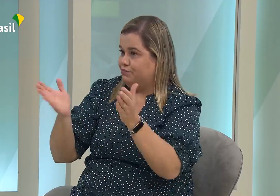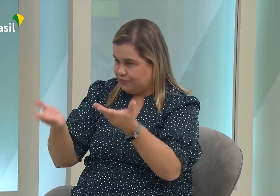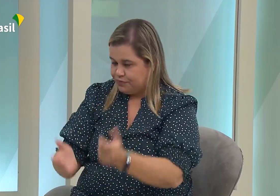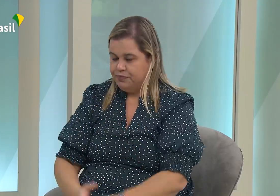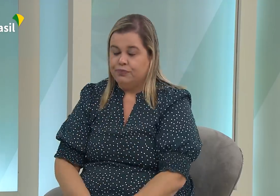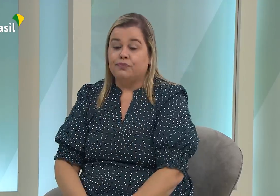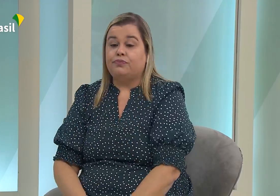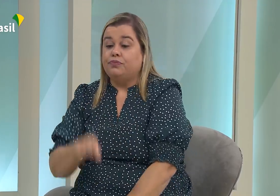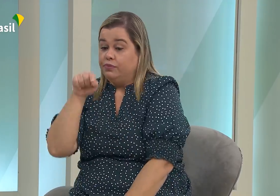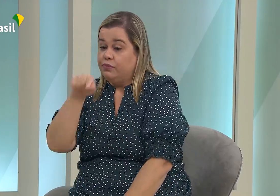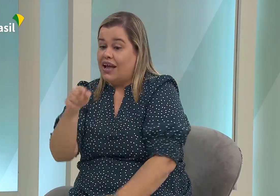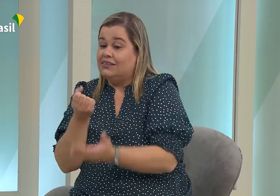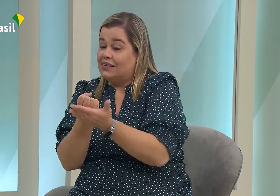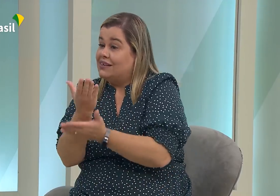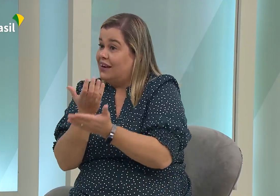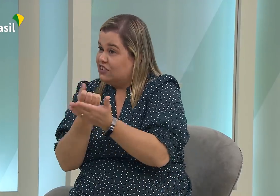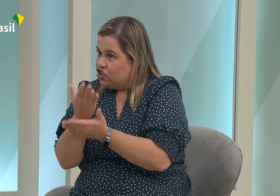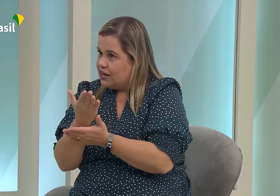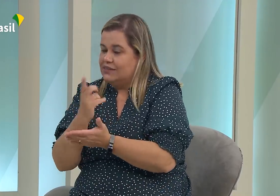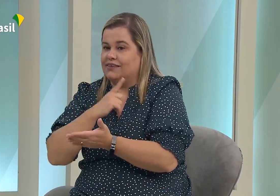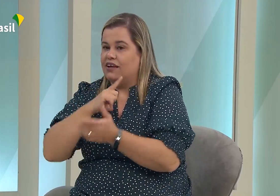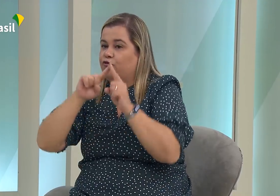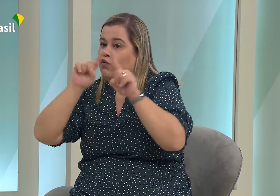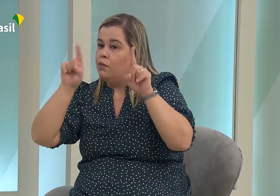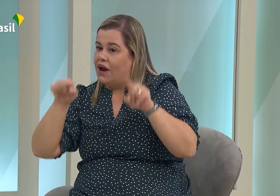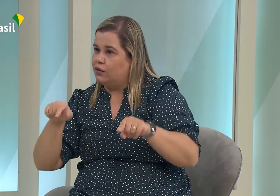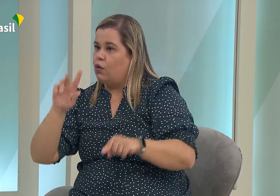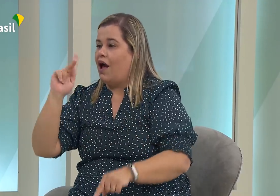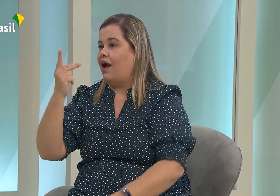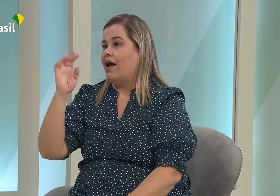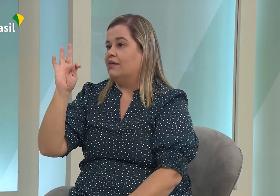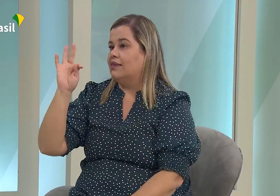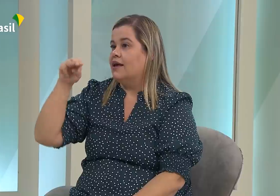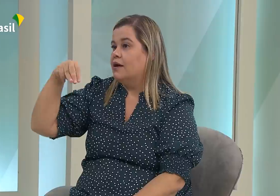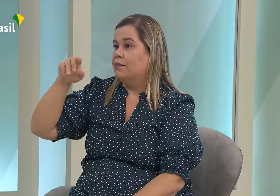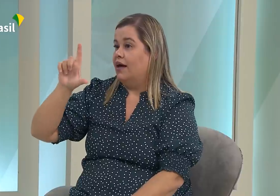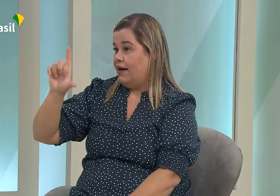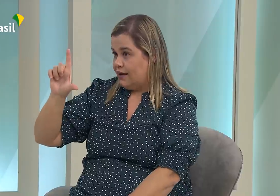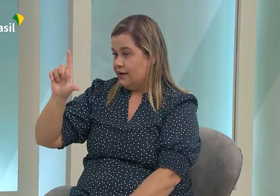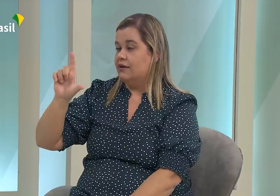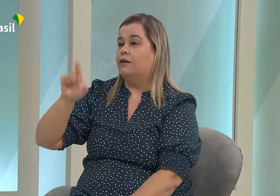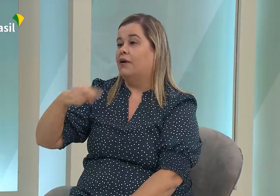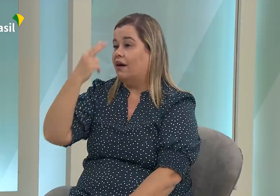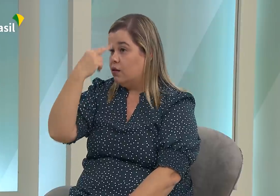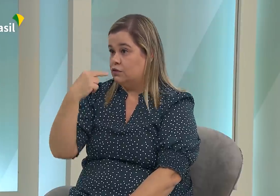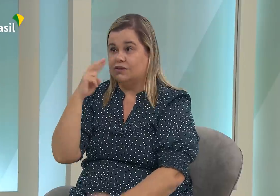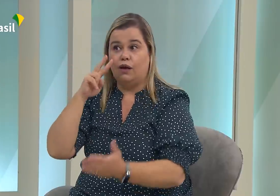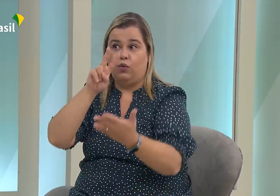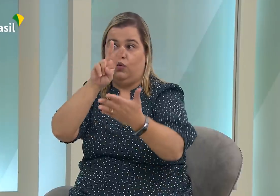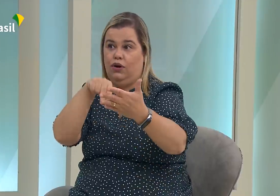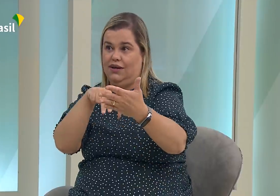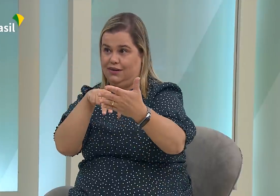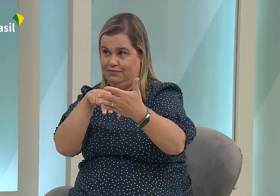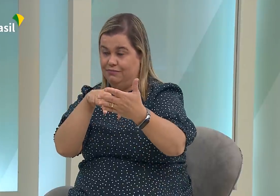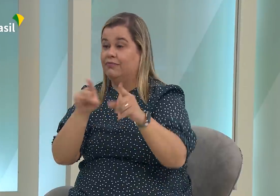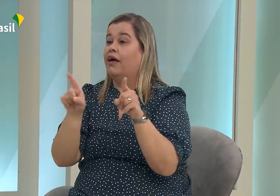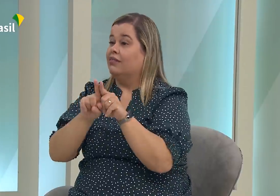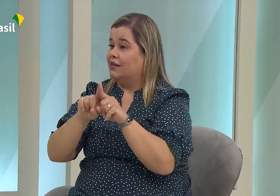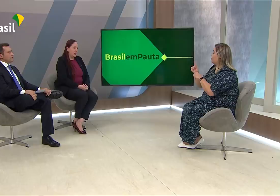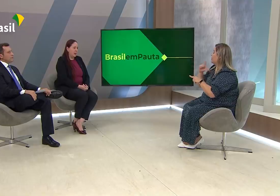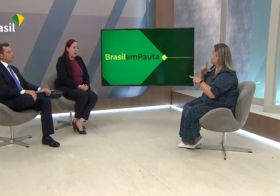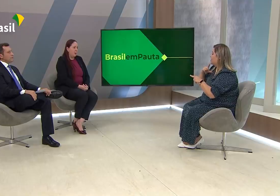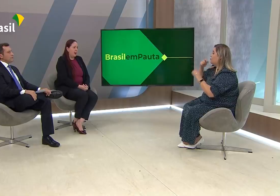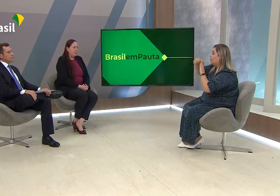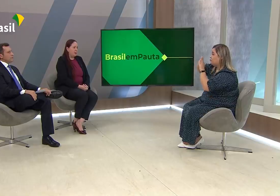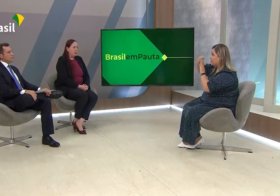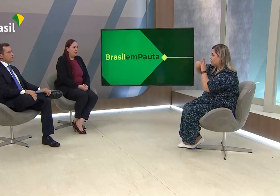lidar com esse público. Como ajudá-los. E essa cartilha, todas que fizemos, está em formato HTML,